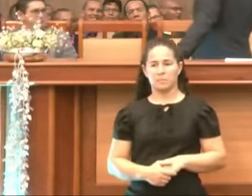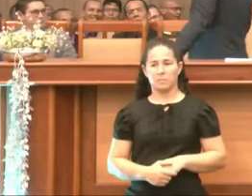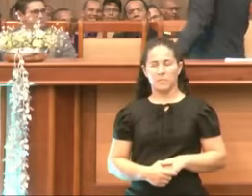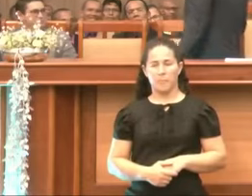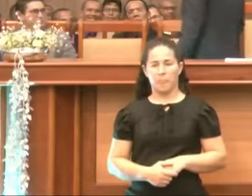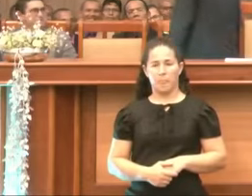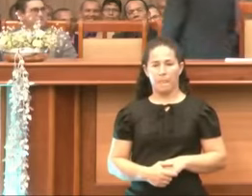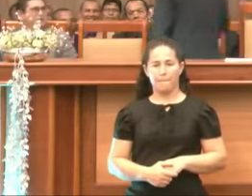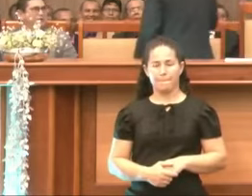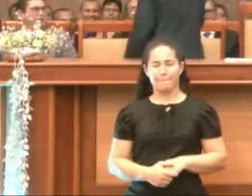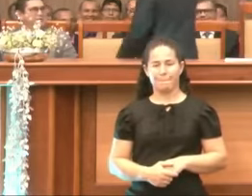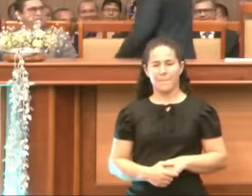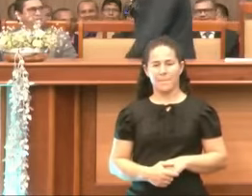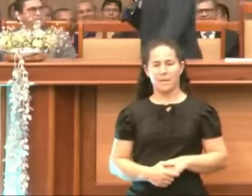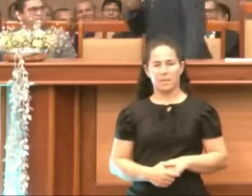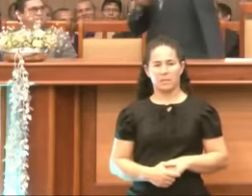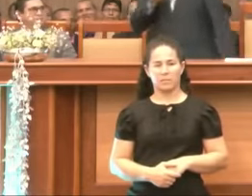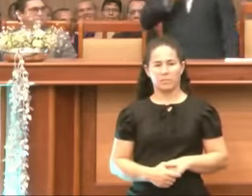Não é assim?